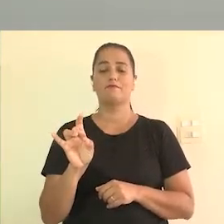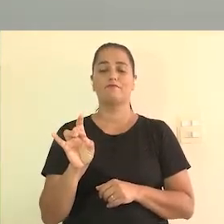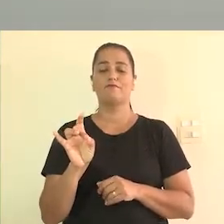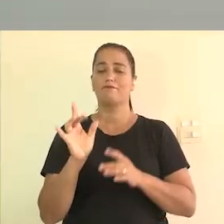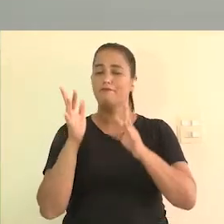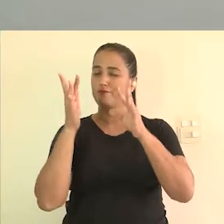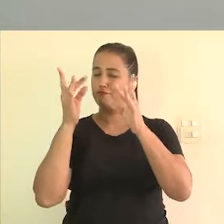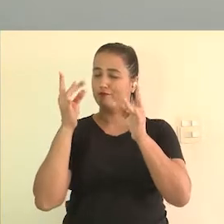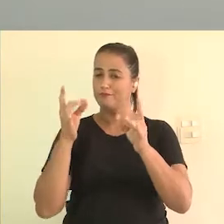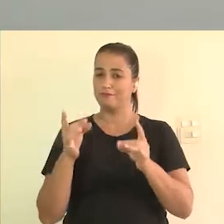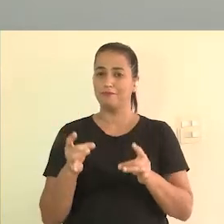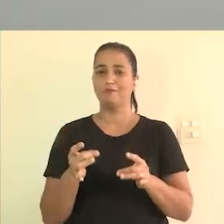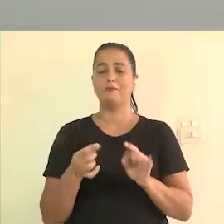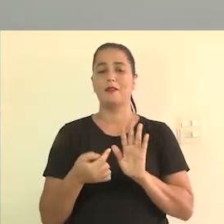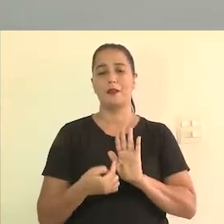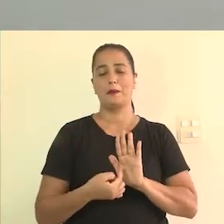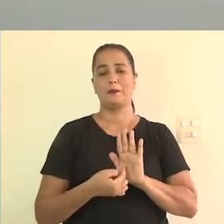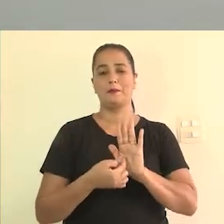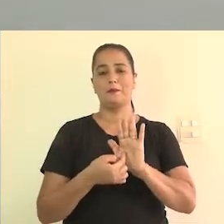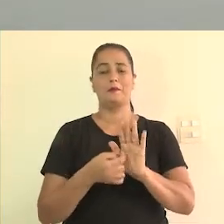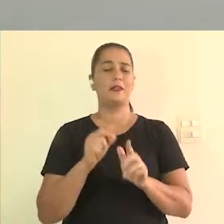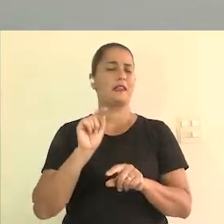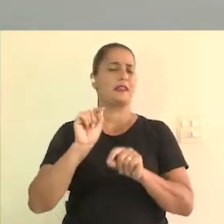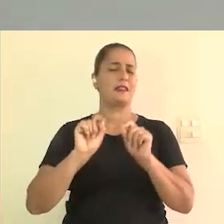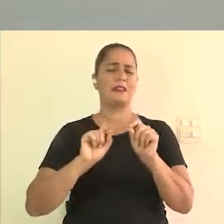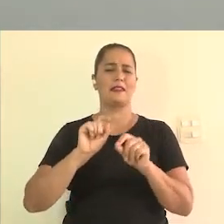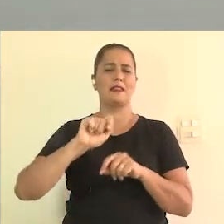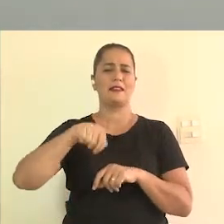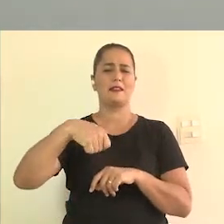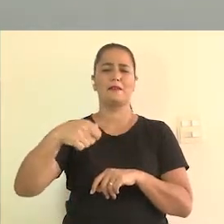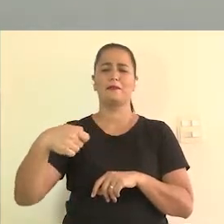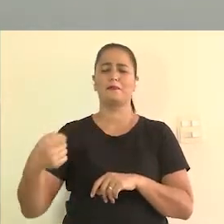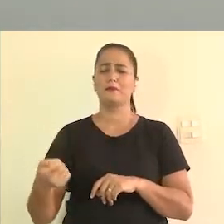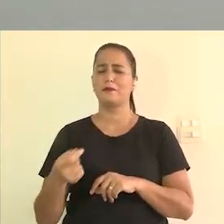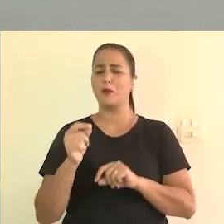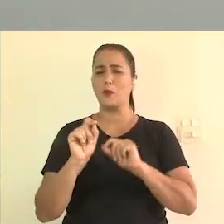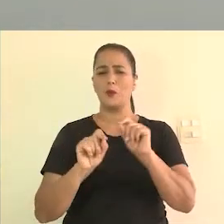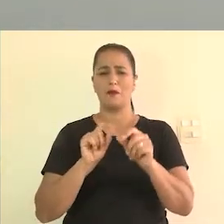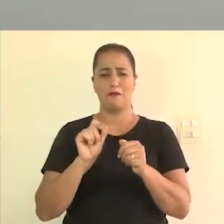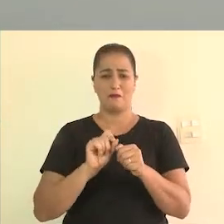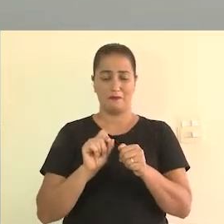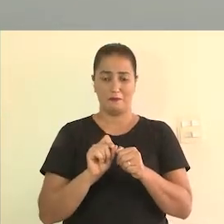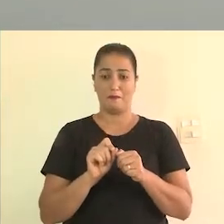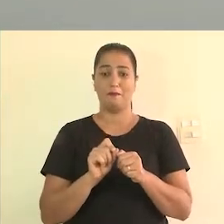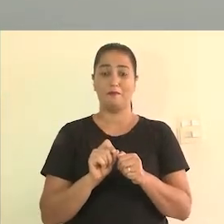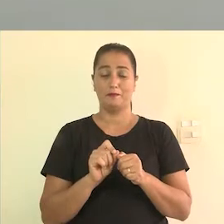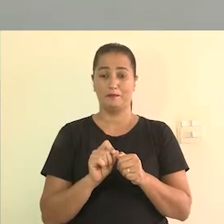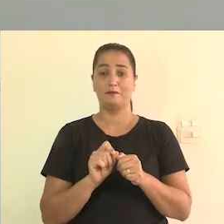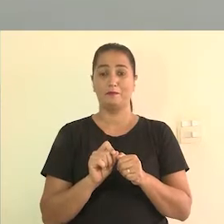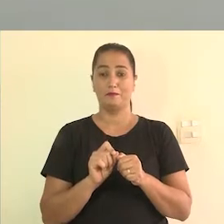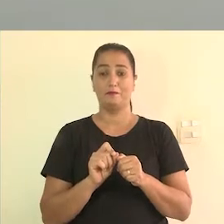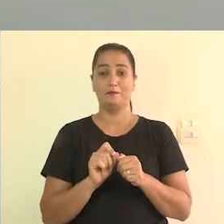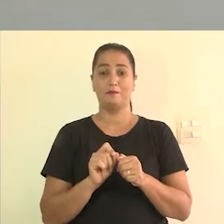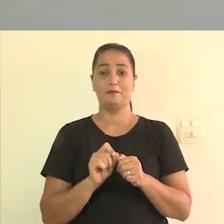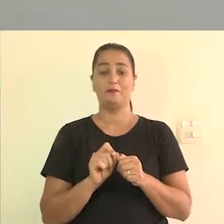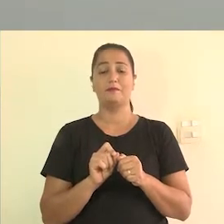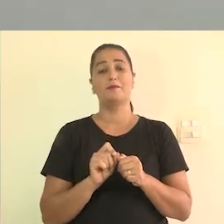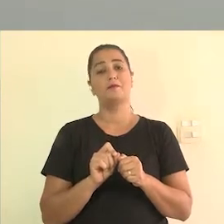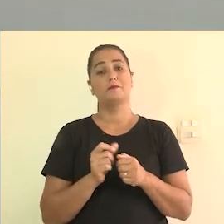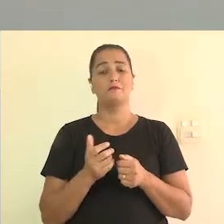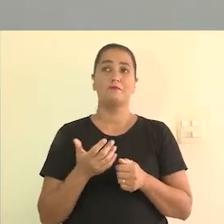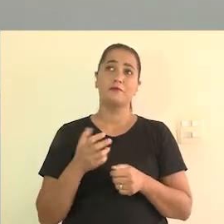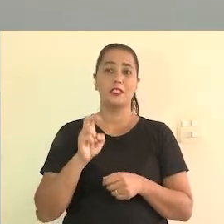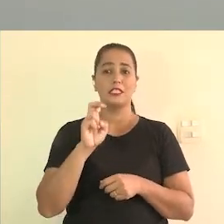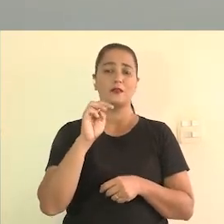descrevam e se apresentem. Quem são vocês, o que vocês fazem, certo? Eu queria, assim, vamos colocar